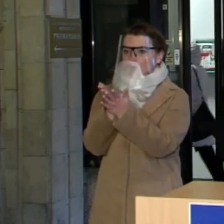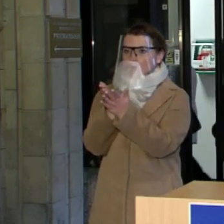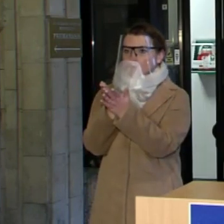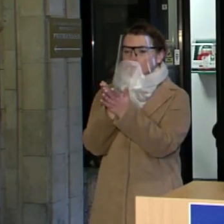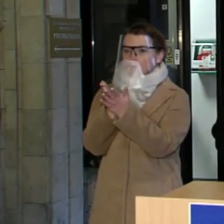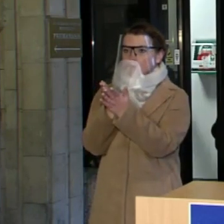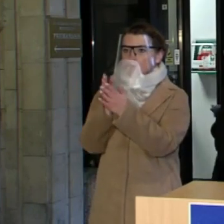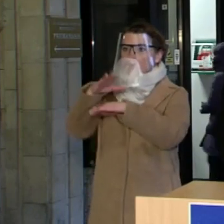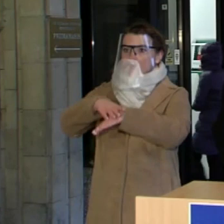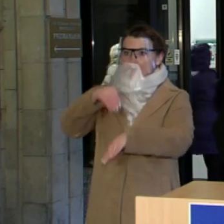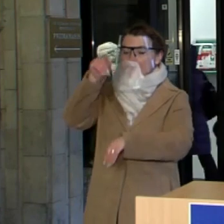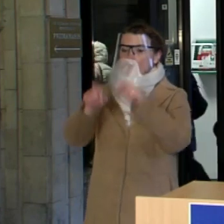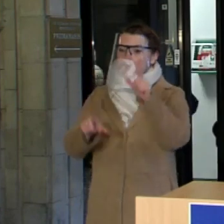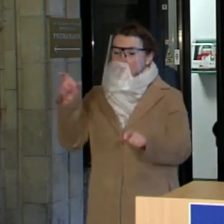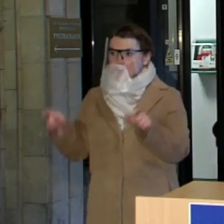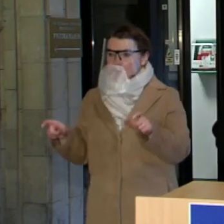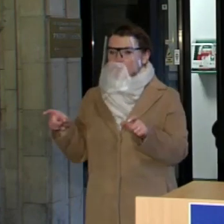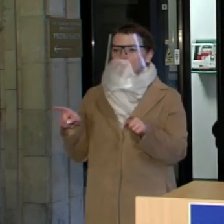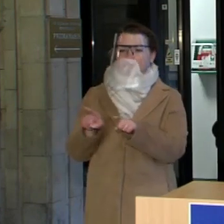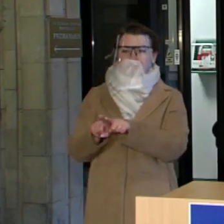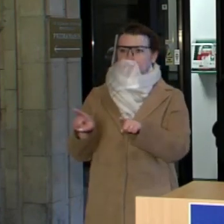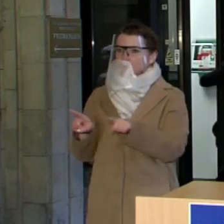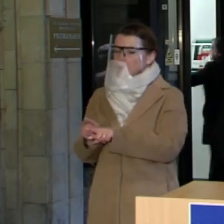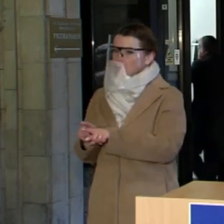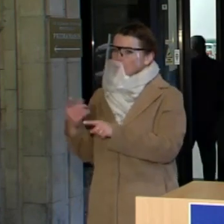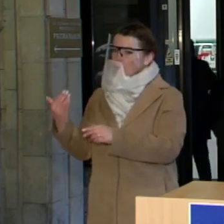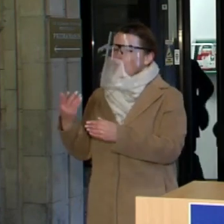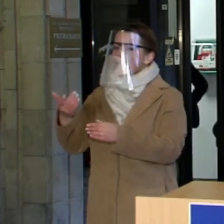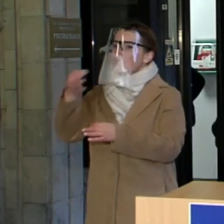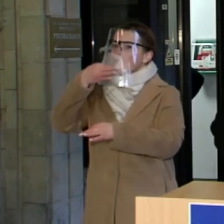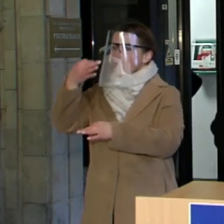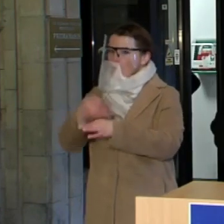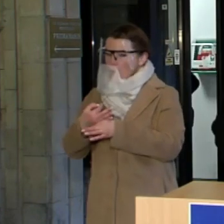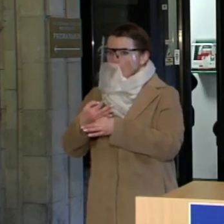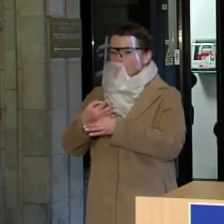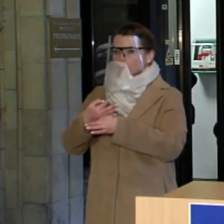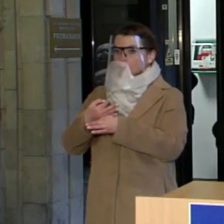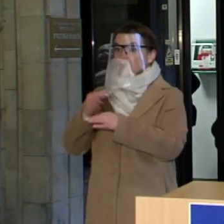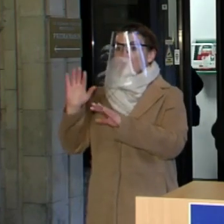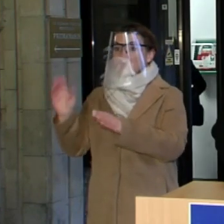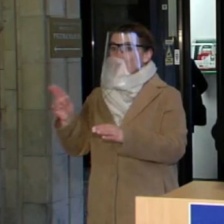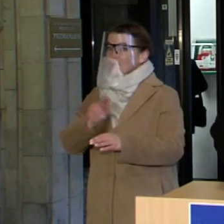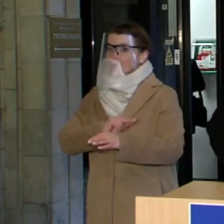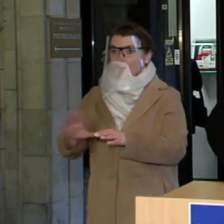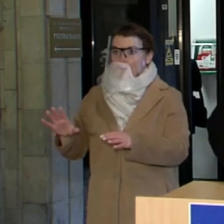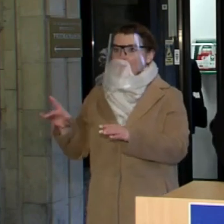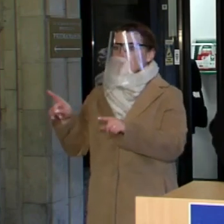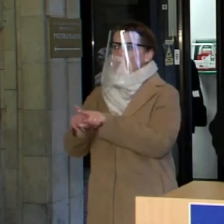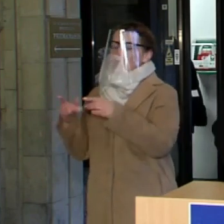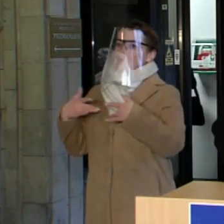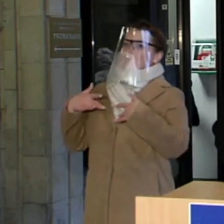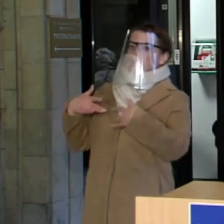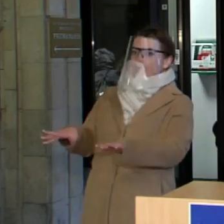Seimo nariai taip pat turi prisimti šitą riziką, nes neveikimo riziką arba nusišalinimo